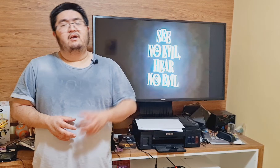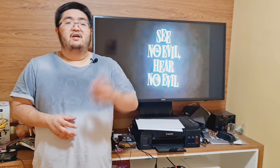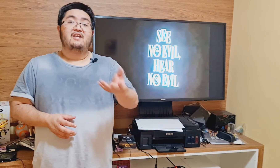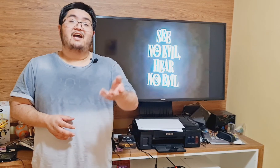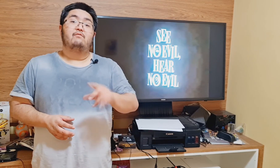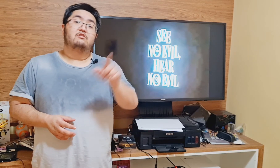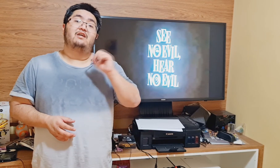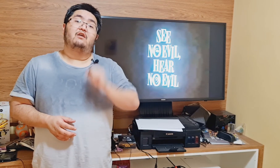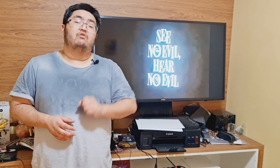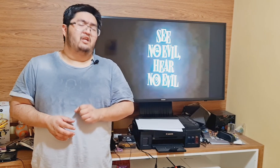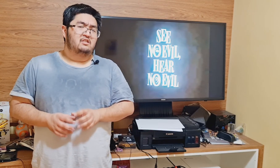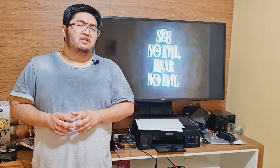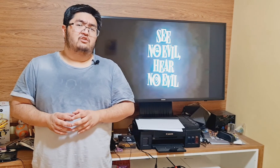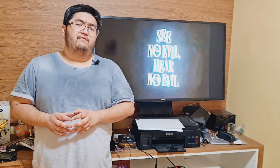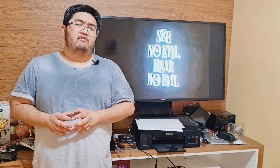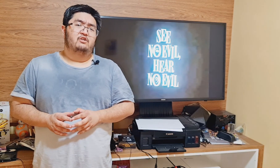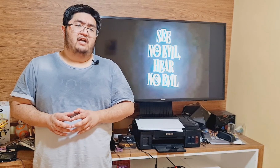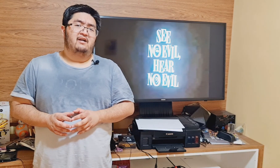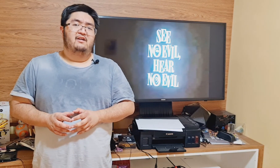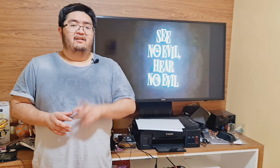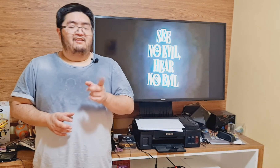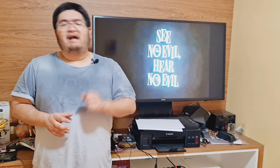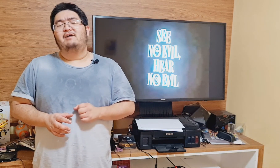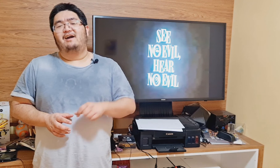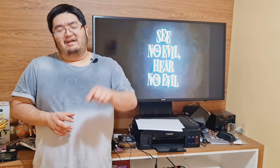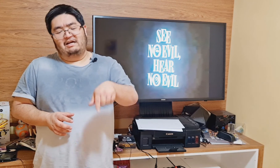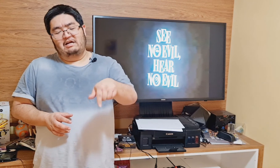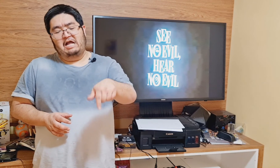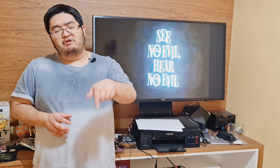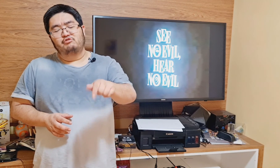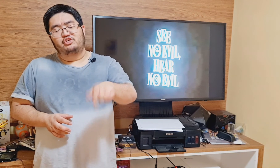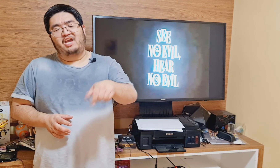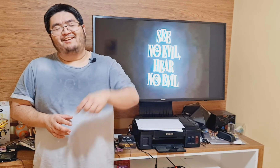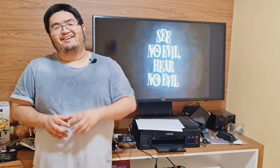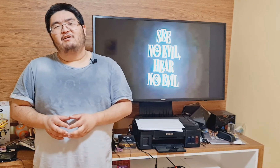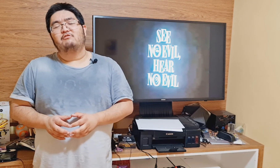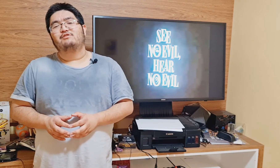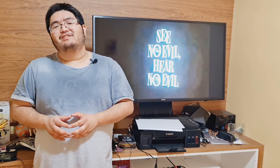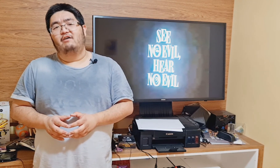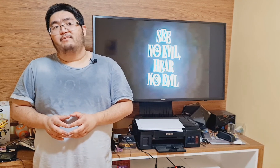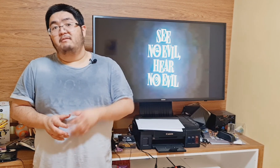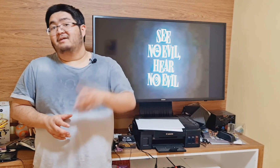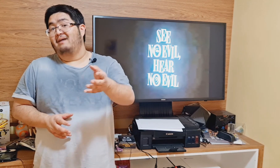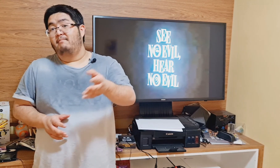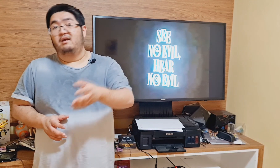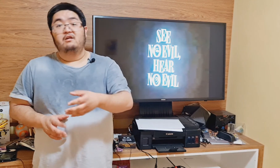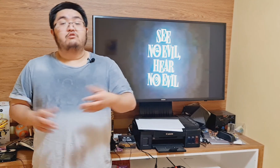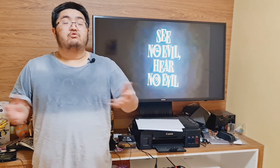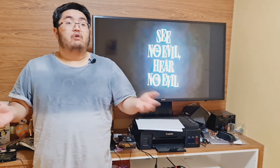E aí, você conhecia este filme já? Dá um check aqui, um salve para mim, para saber se só